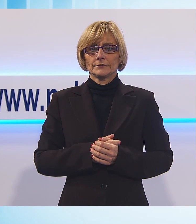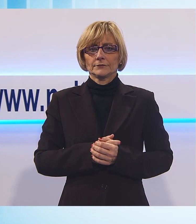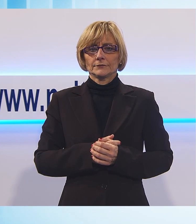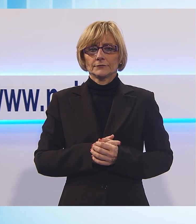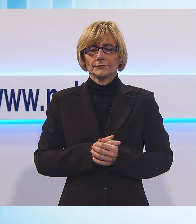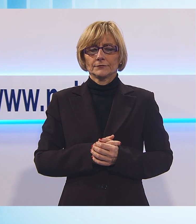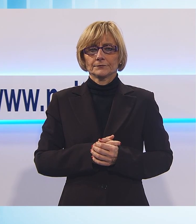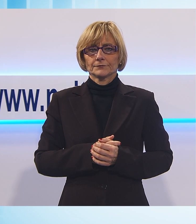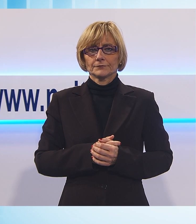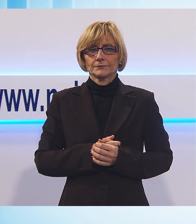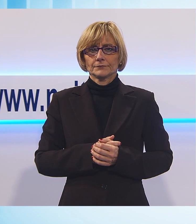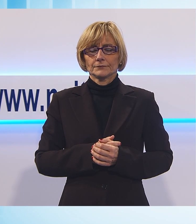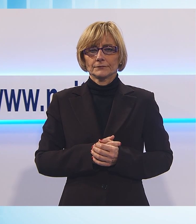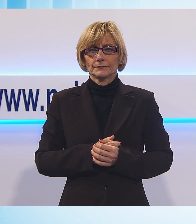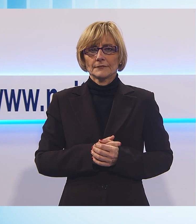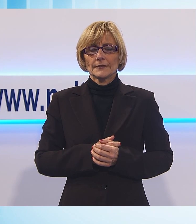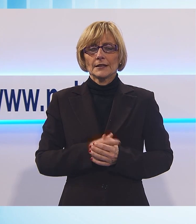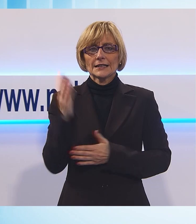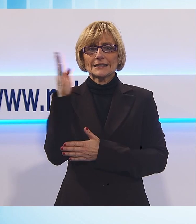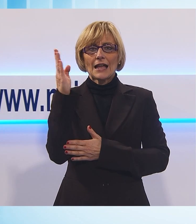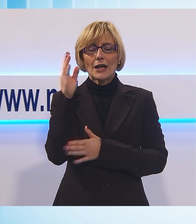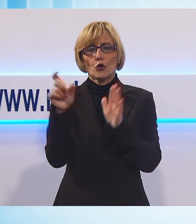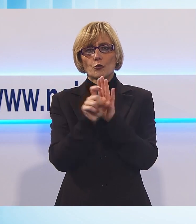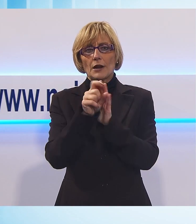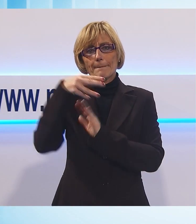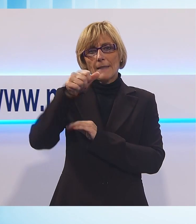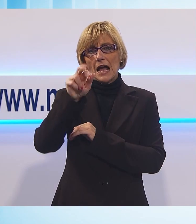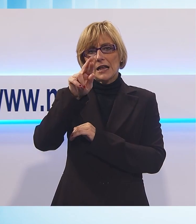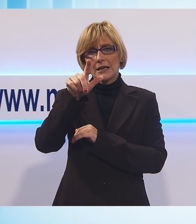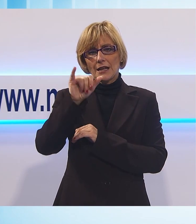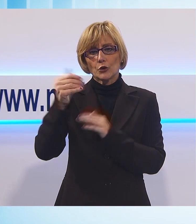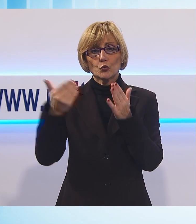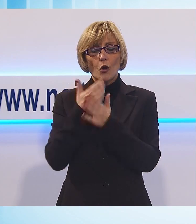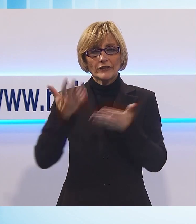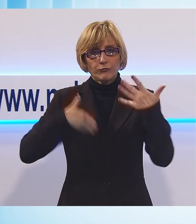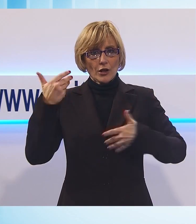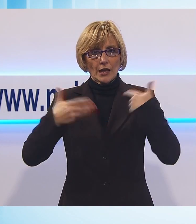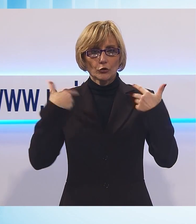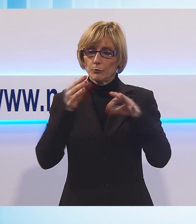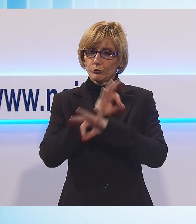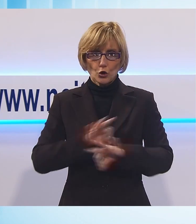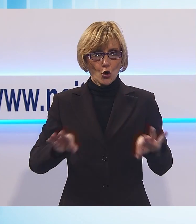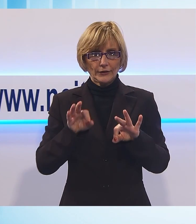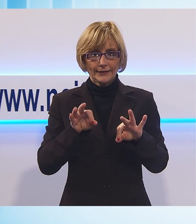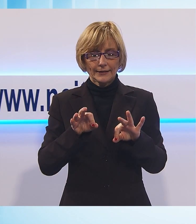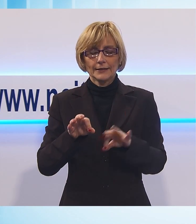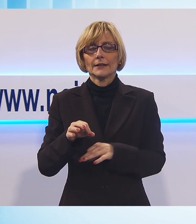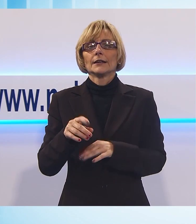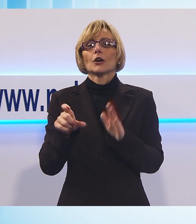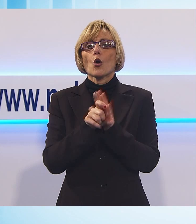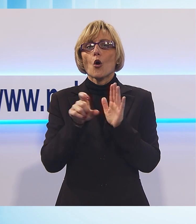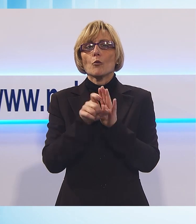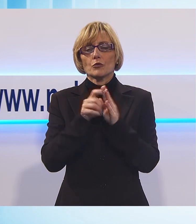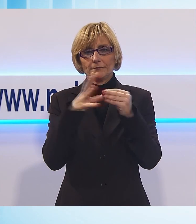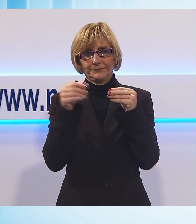I nuovi spogliatori dello stadio comunale di Marlia sono pronti. L'amministrazione Menesini proprio in questi giorni ha infatti completato l'opera di